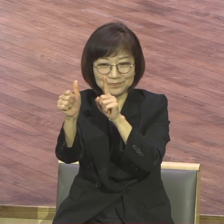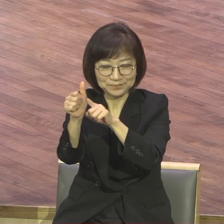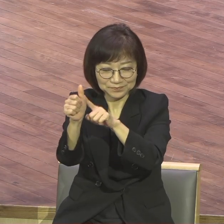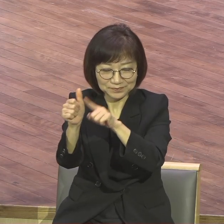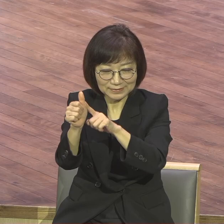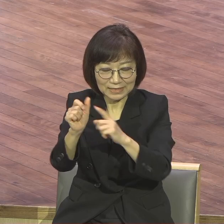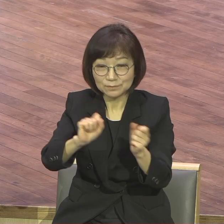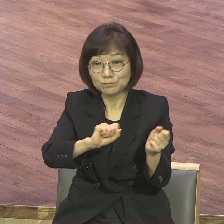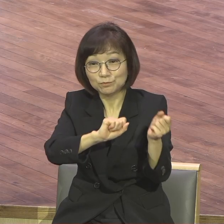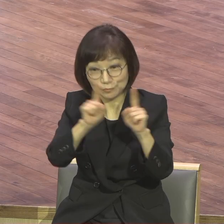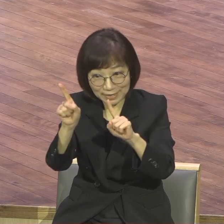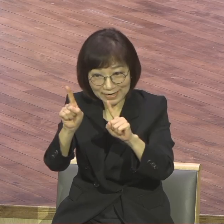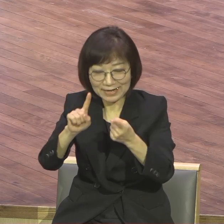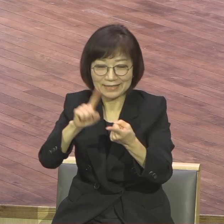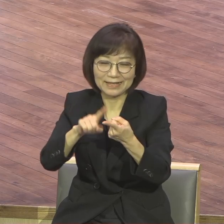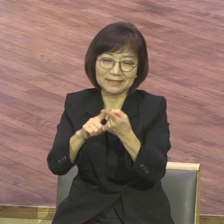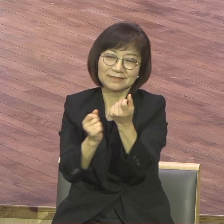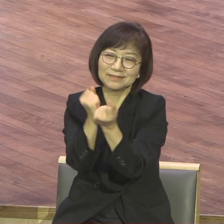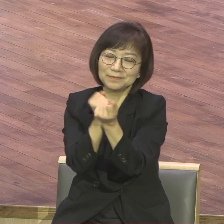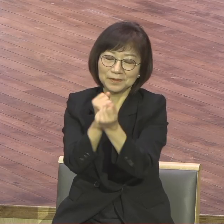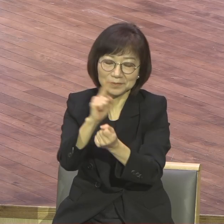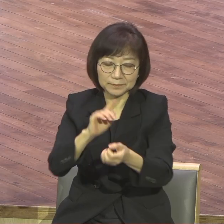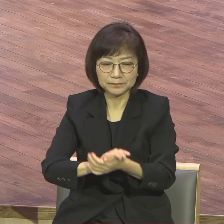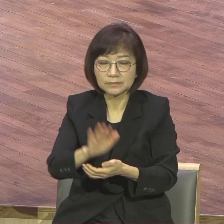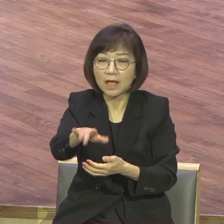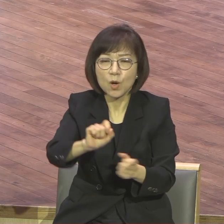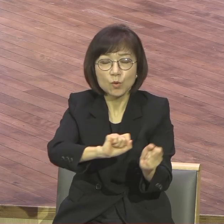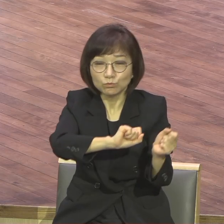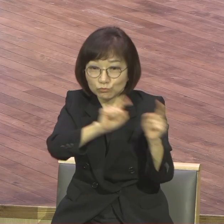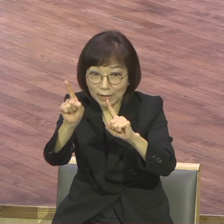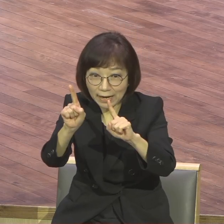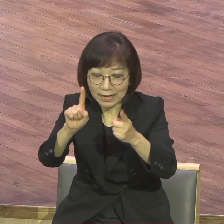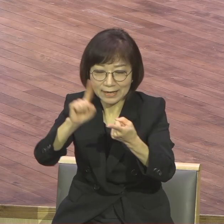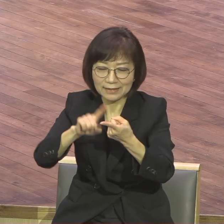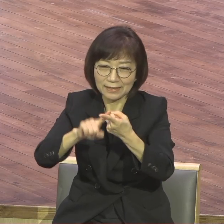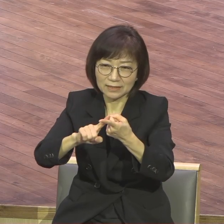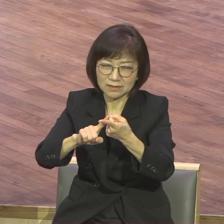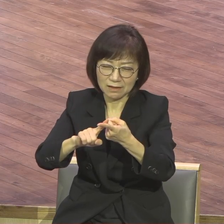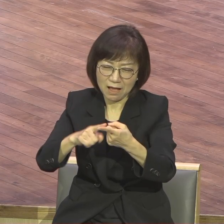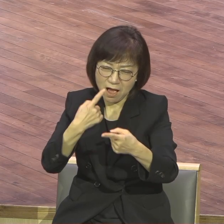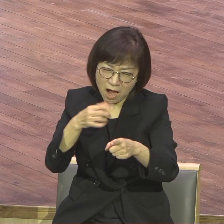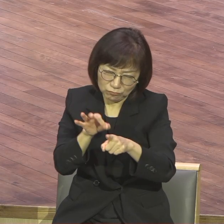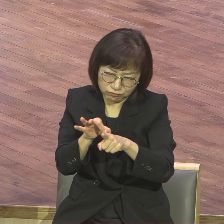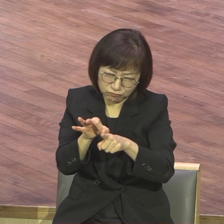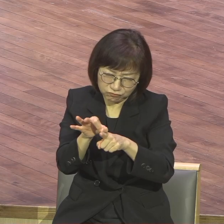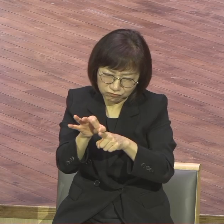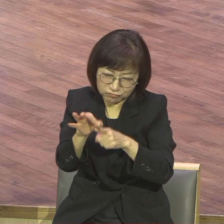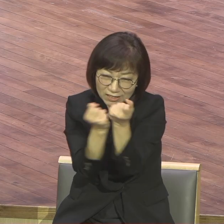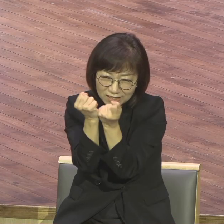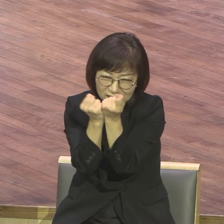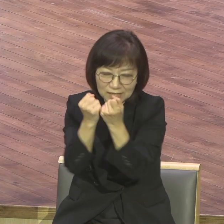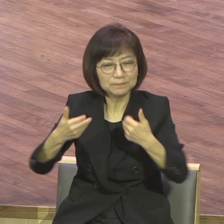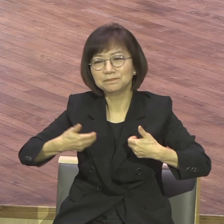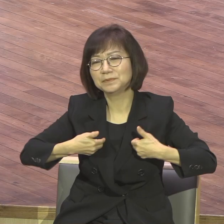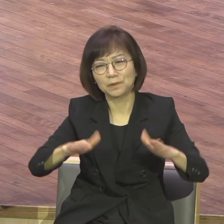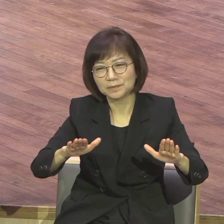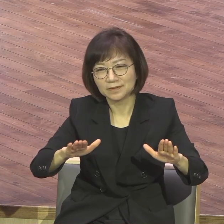했습니다. 부활의 메시지는 짧을수록 좋다. 왜냐하면 부활은 역사적